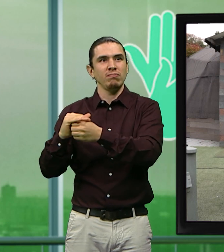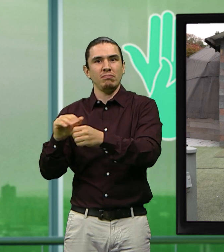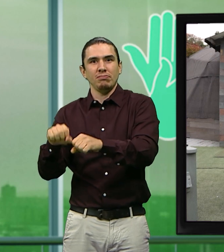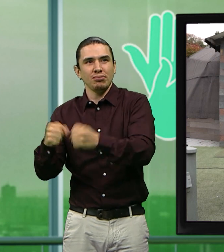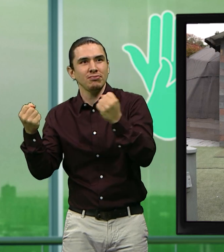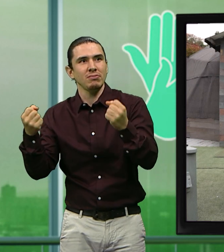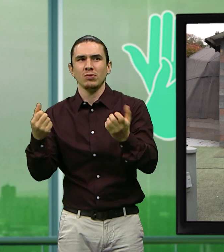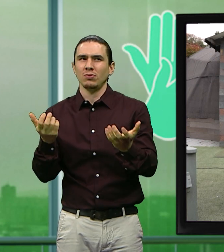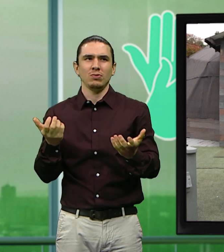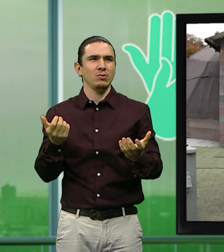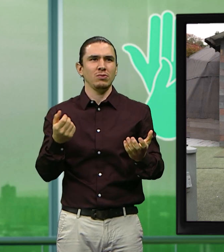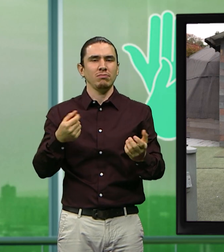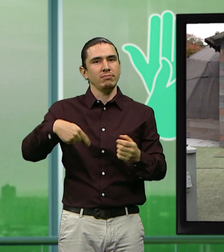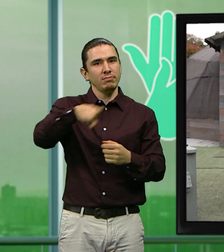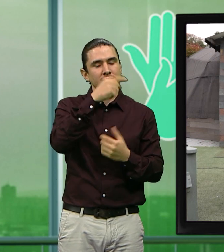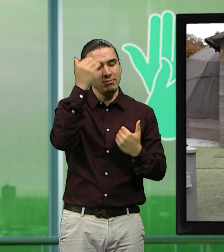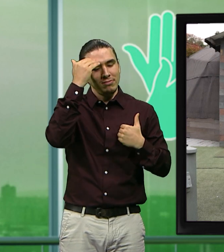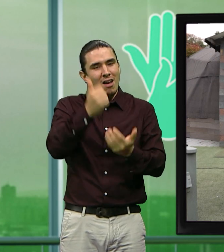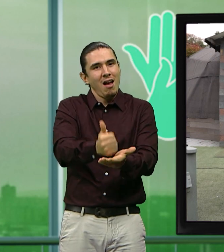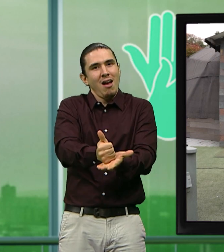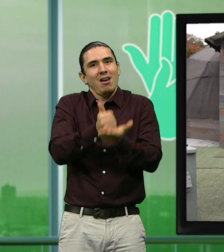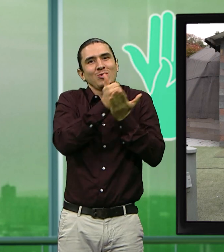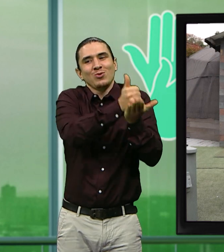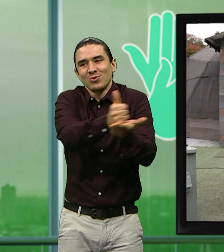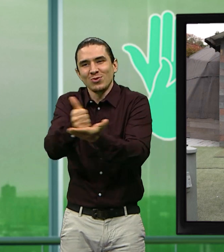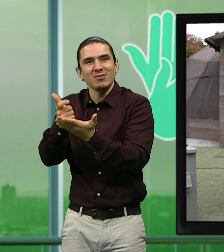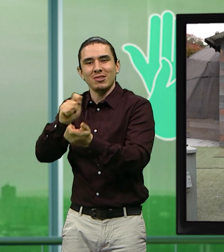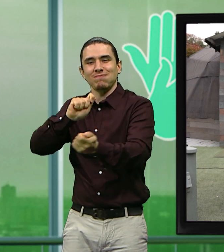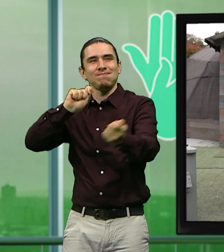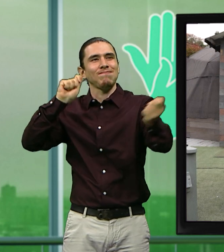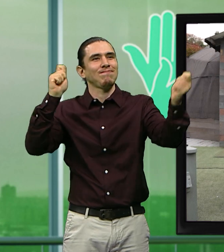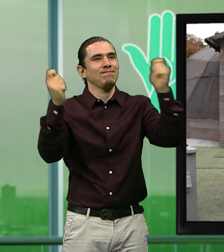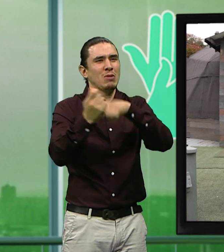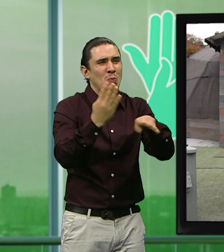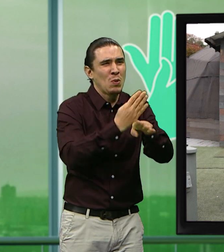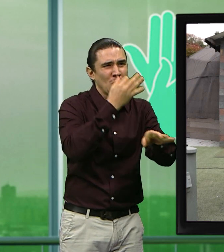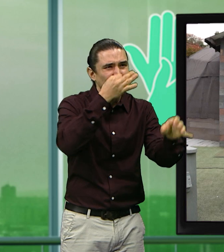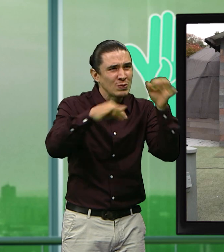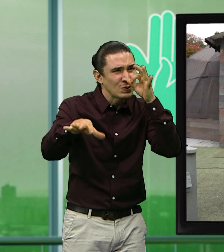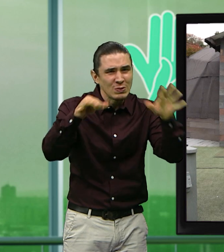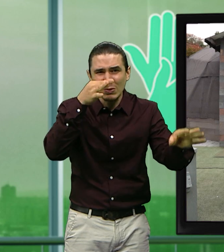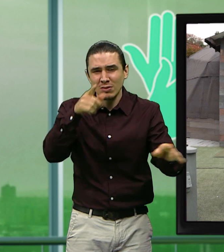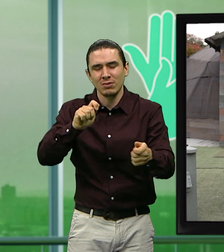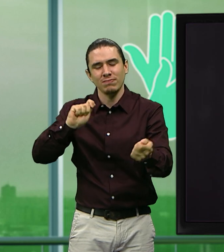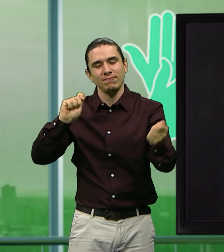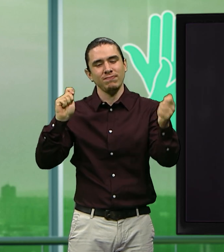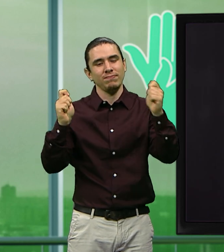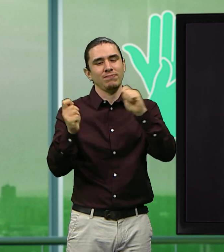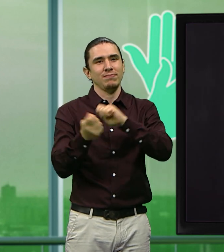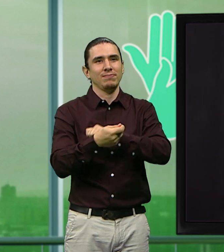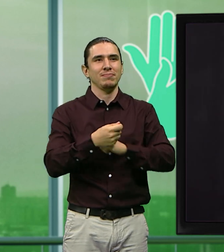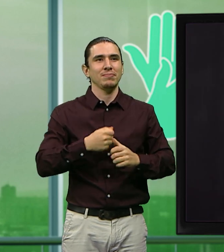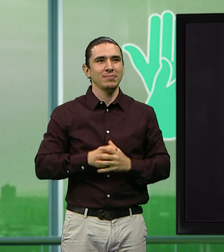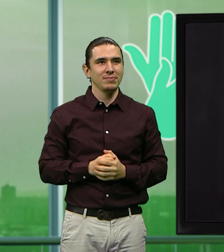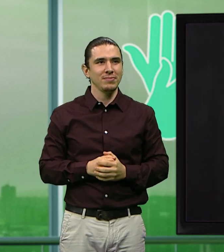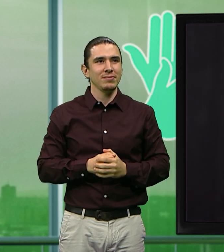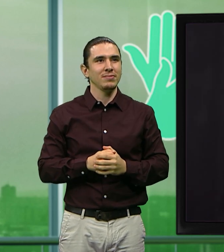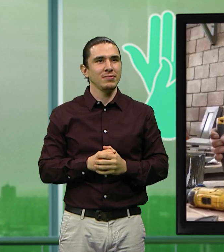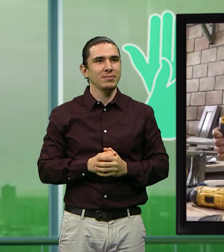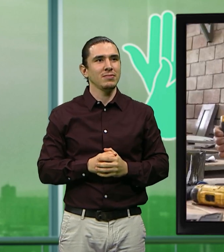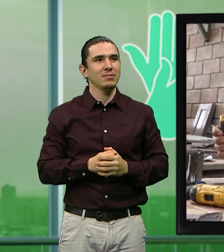Detrás de cada botella de amor que tú nos ayudas a llenar, desde ese esfuerzo, desde ese acto de amor que tú nos ayudas cada día,